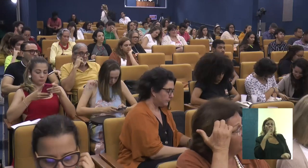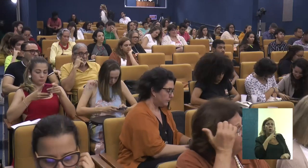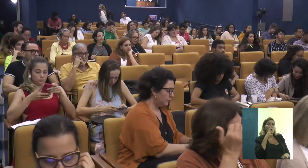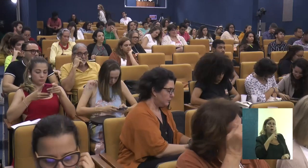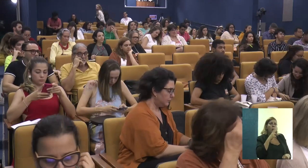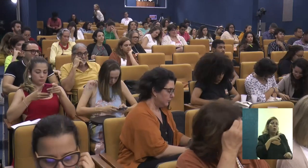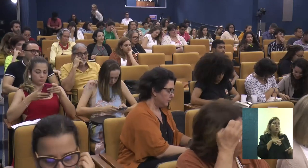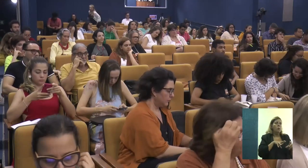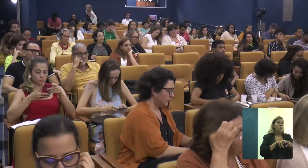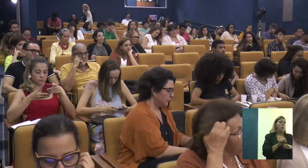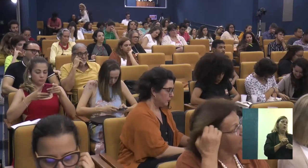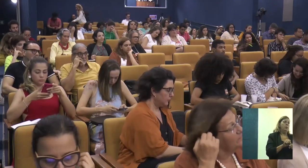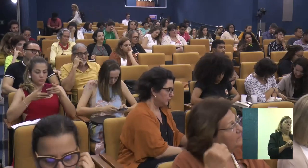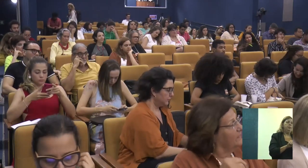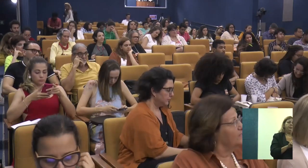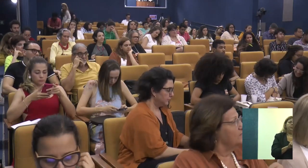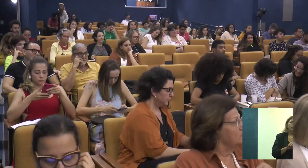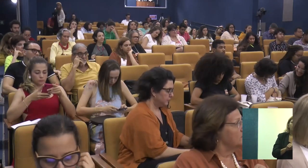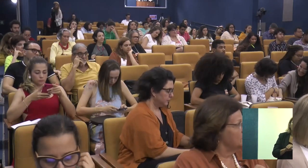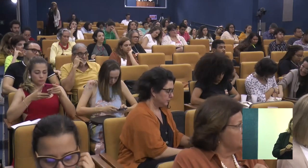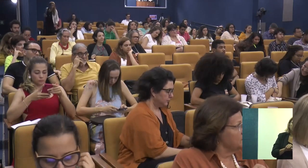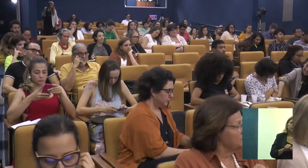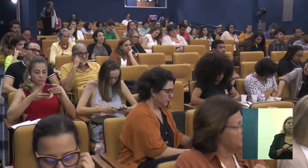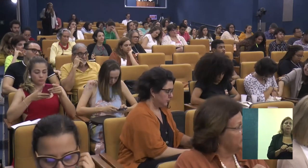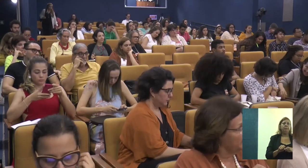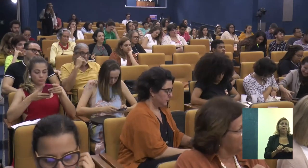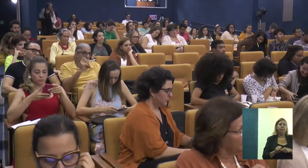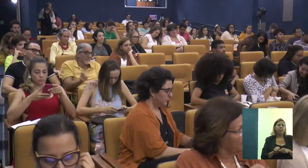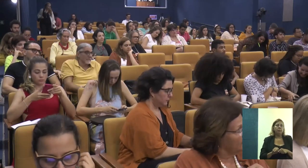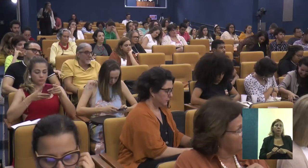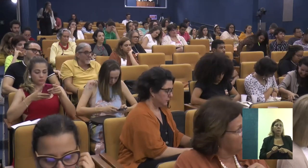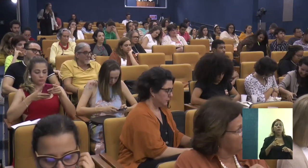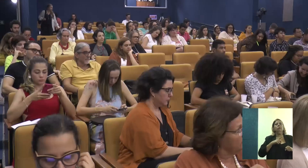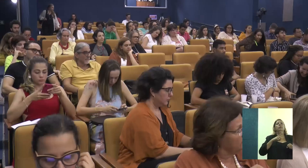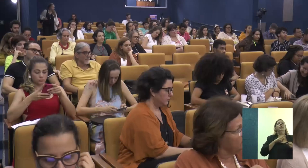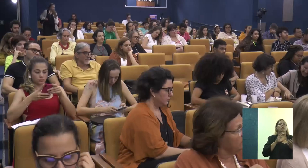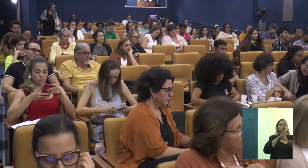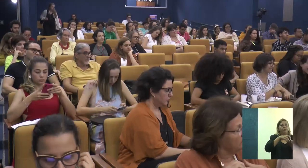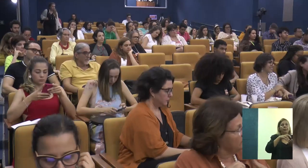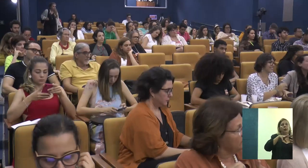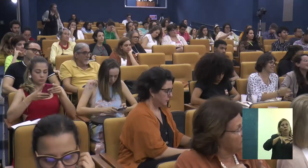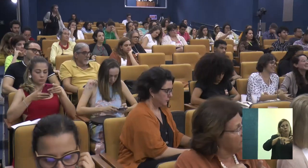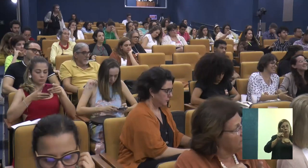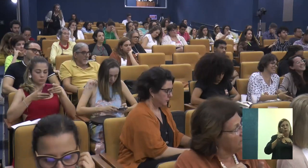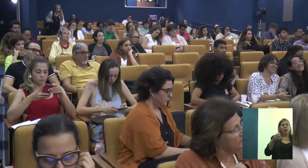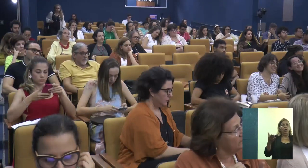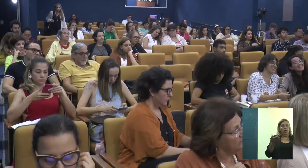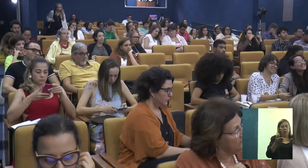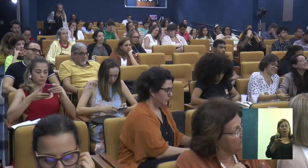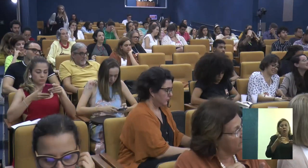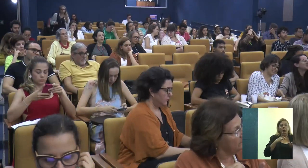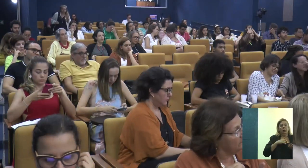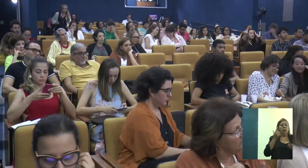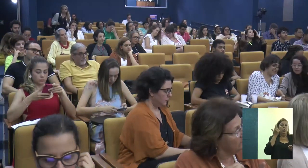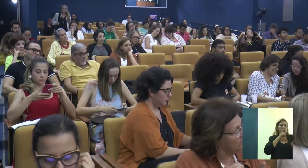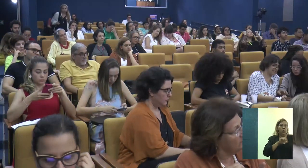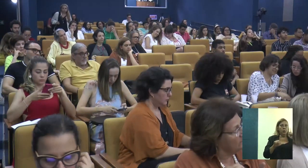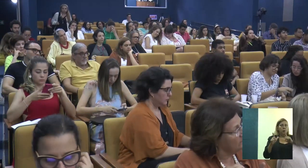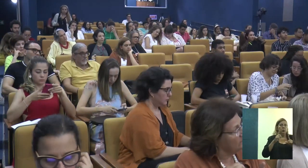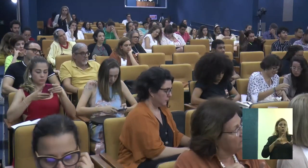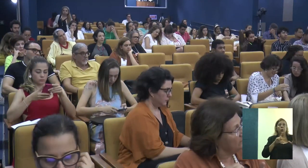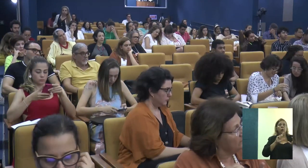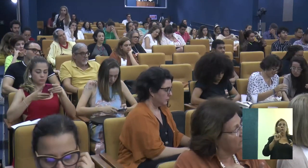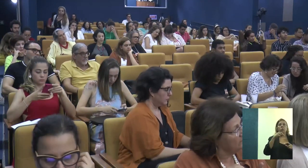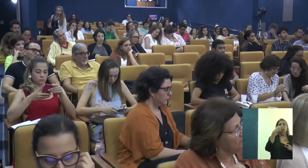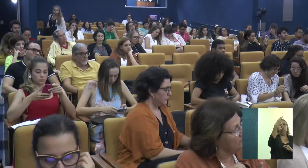formar logo, porque veja agora essa questão das OSCs, uma OSC que é formada agora, ela só pode contrair recursos